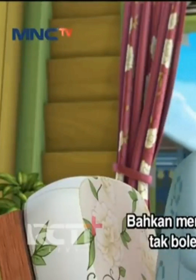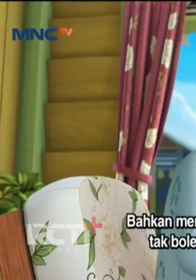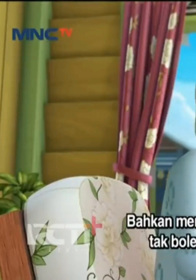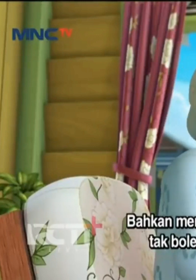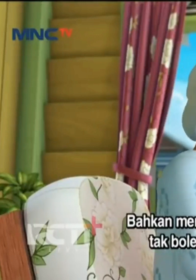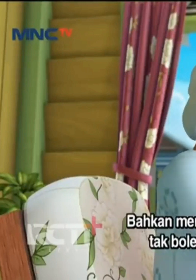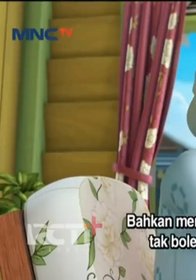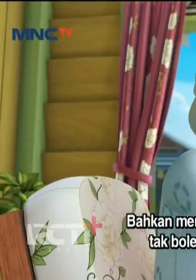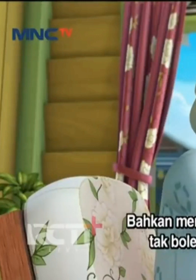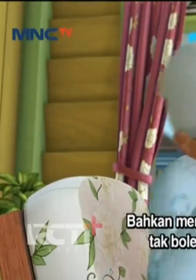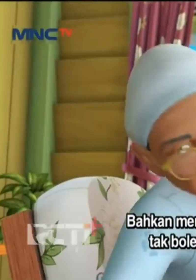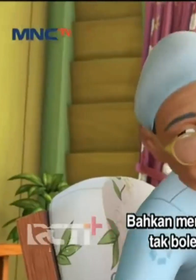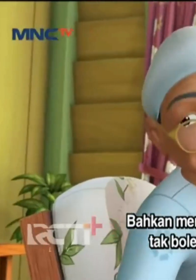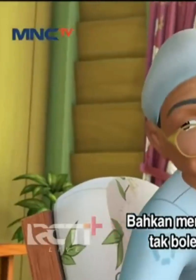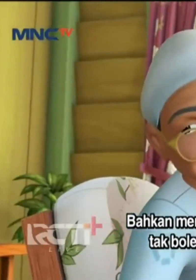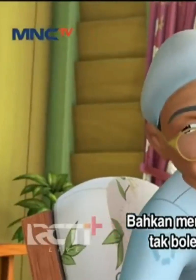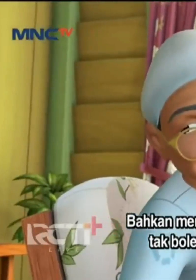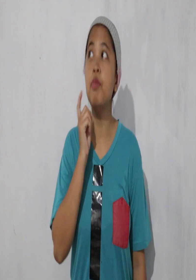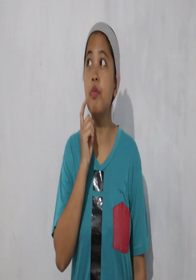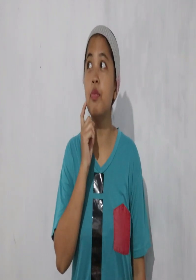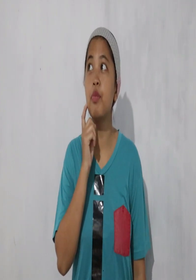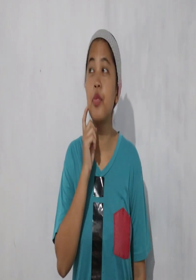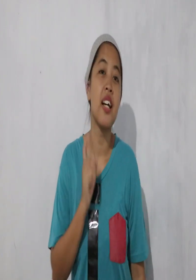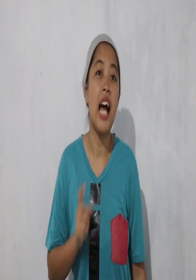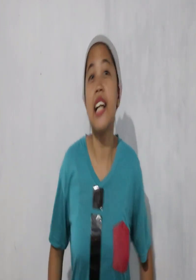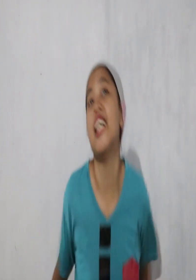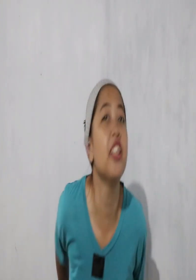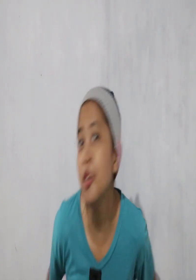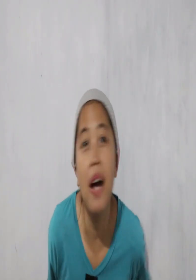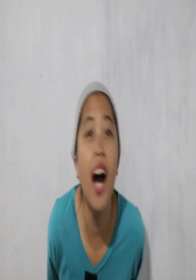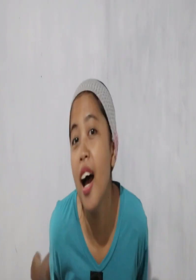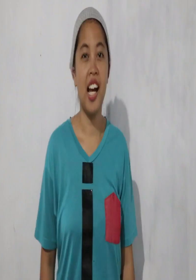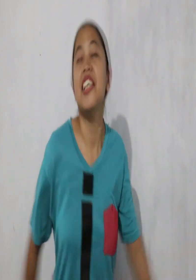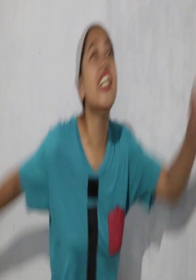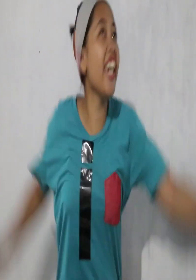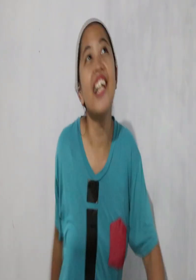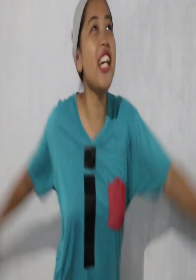nyamuk pun tak boleh. Boleh ke? Ikut juga. Boleh ikut burung.